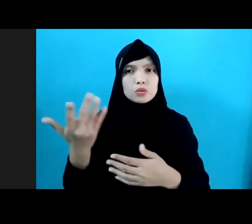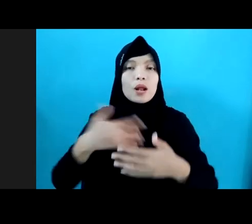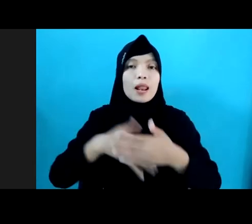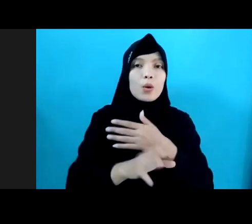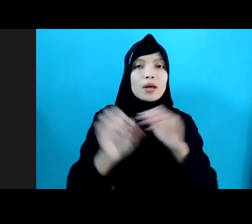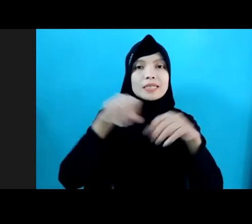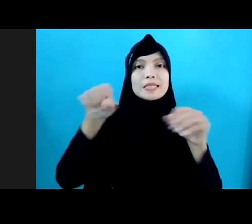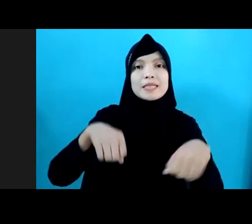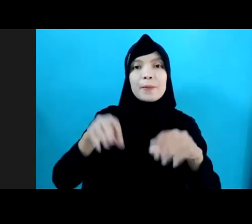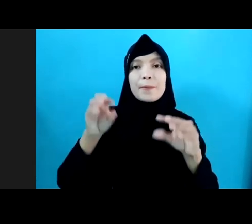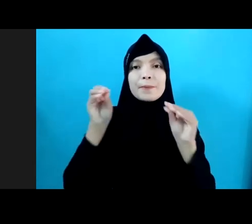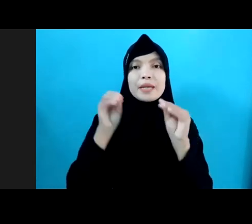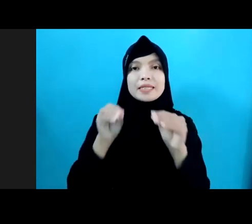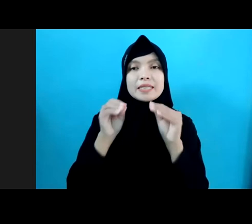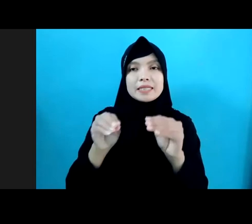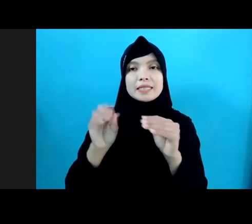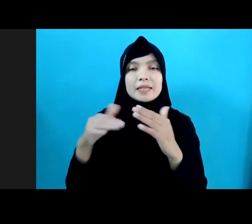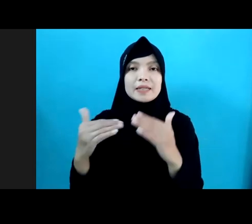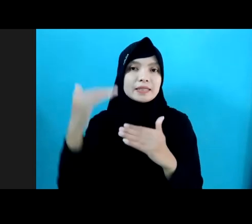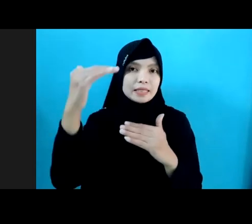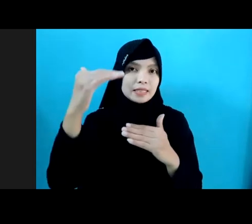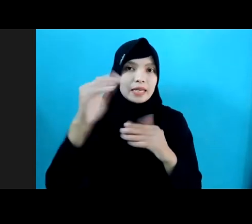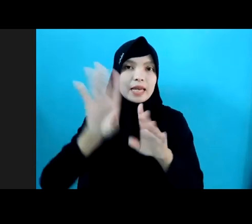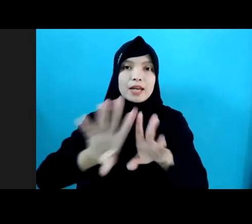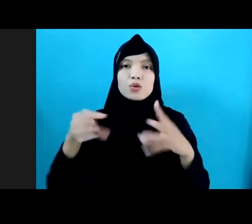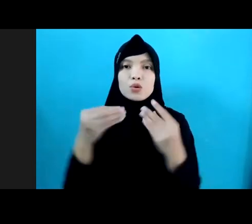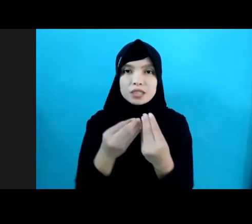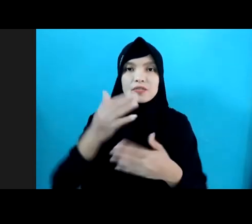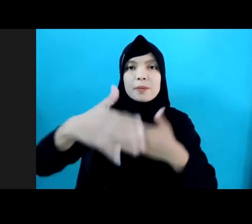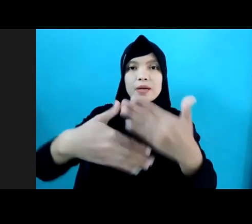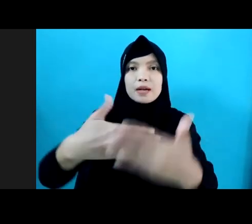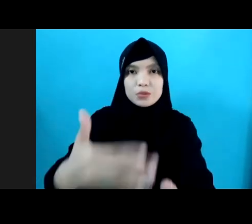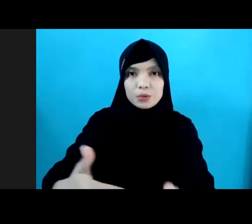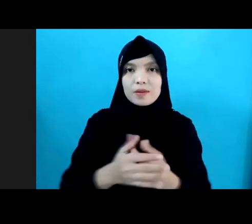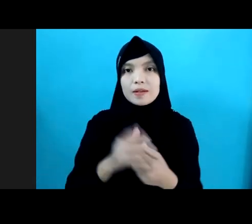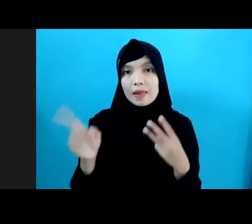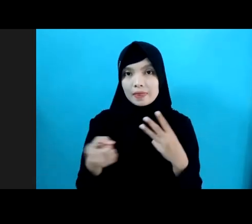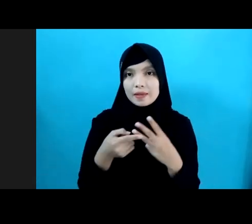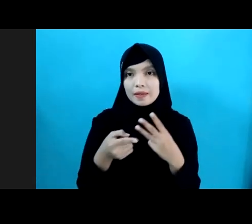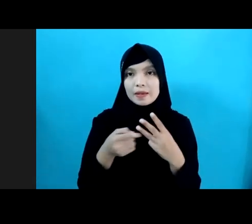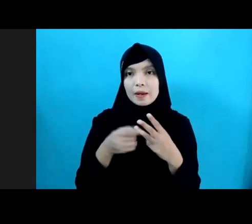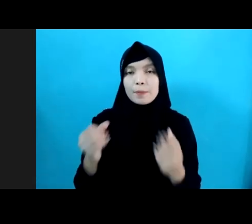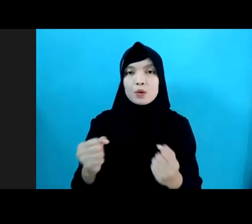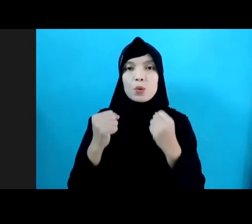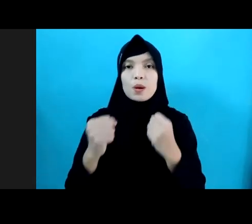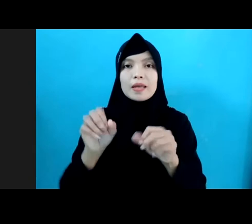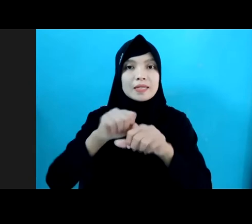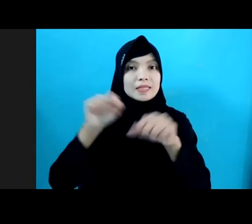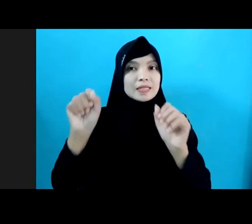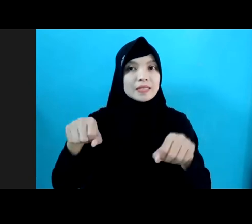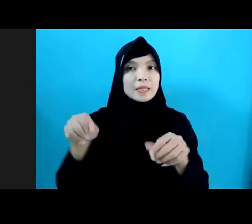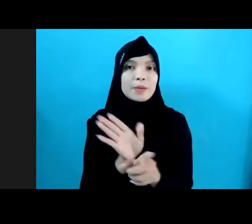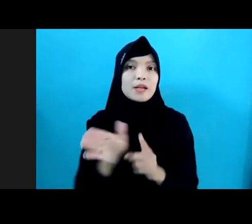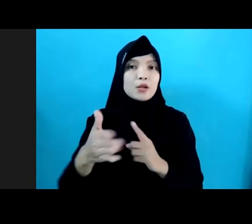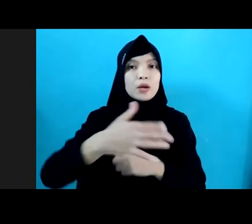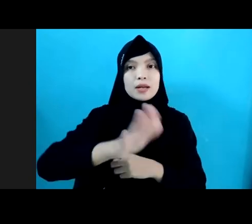inklusif dan berkelanjutan 3. penguatan sistem perlindungan anak termasuk akses